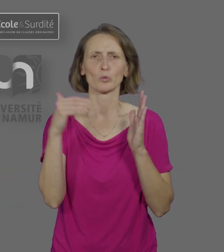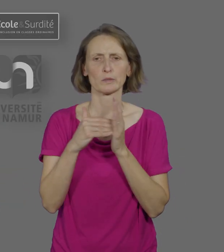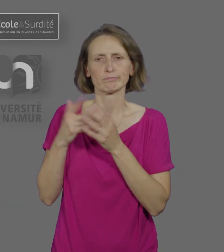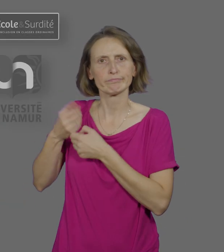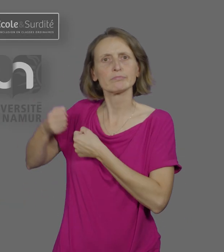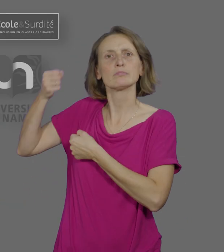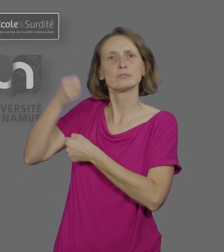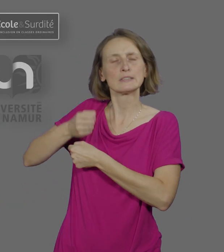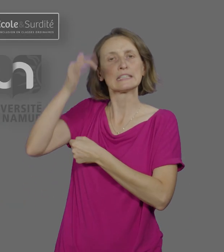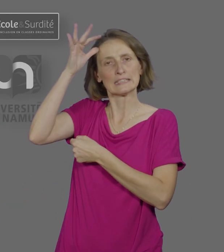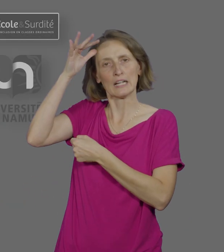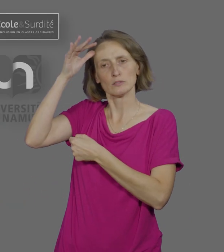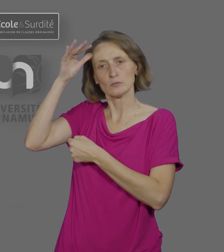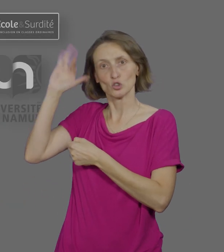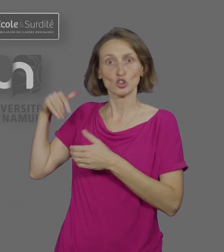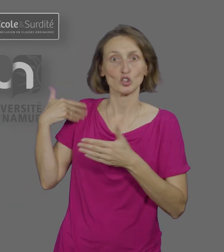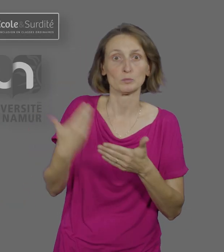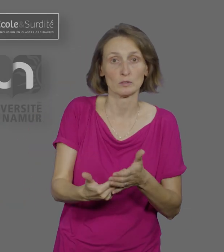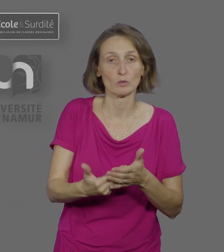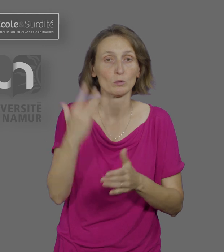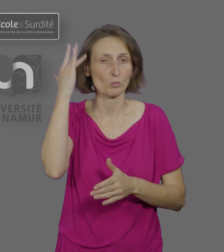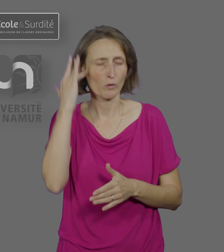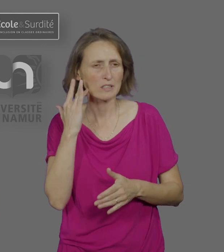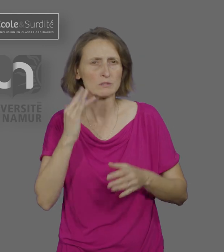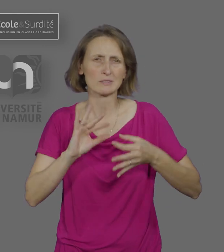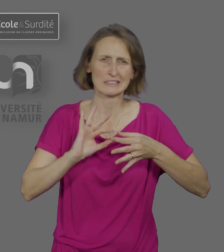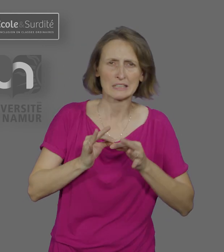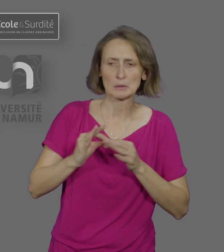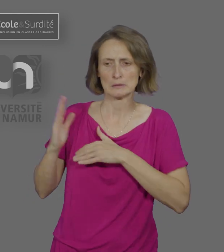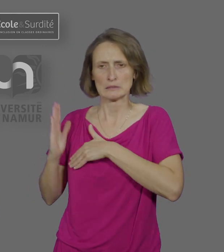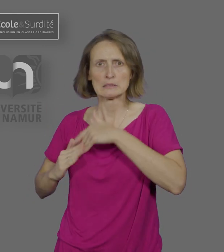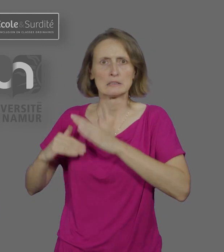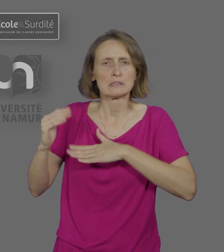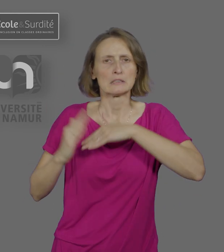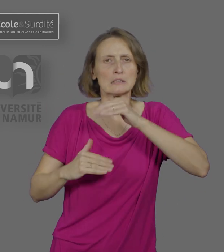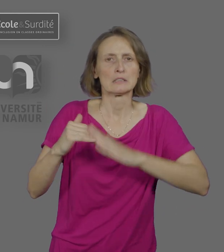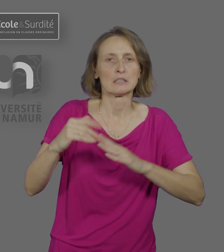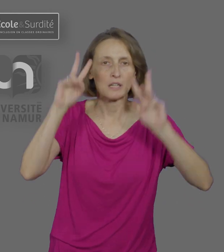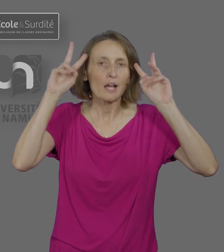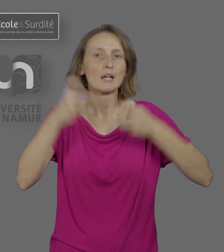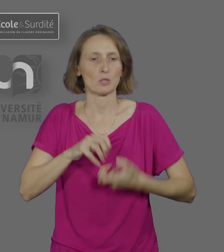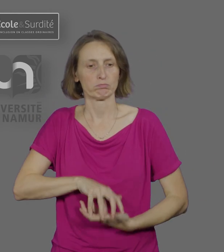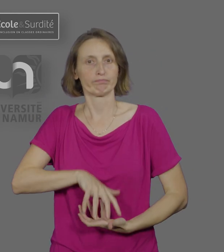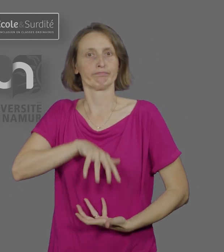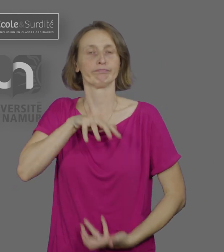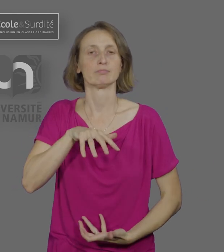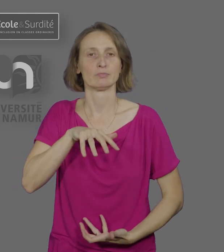Pour décrire en particulier le dispositif des classes bilingues et inclusives de Sainte-Marie, nous avons rédigé un ouvrage